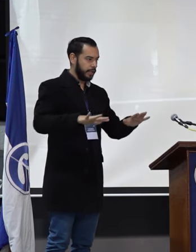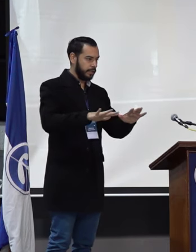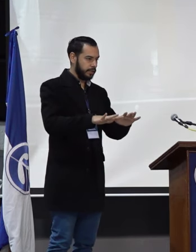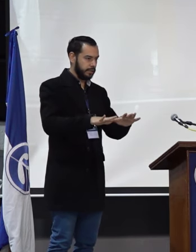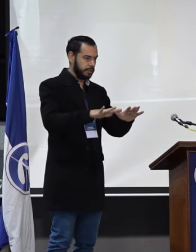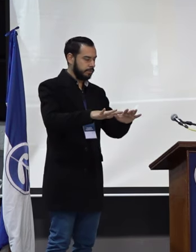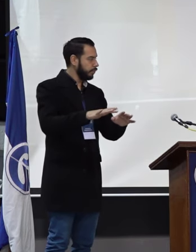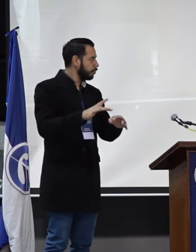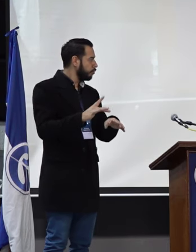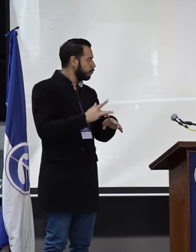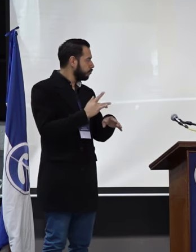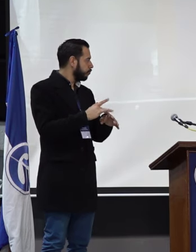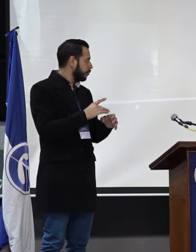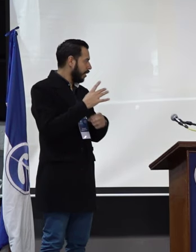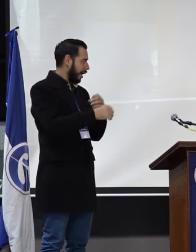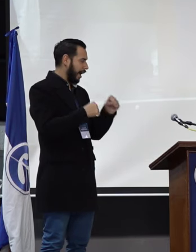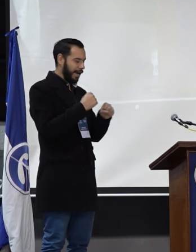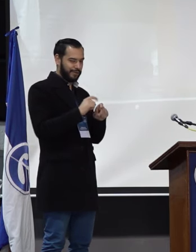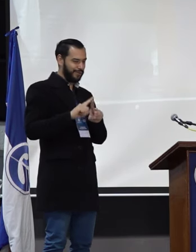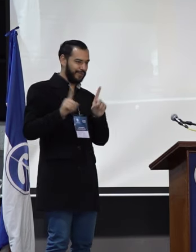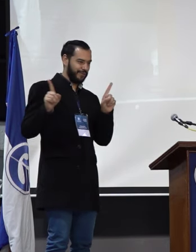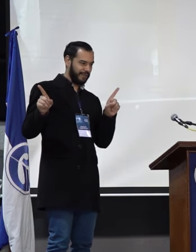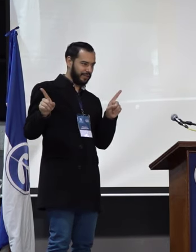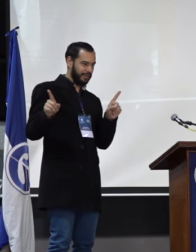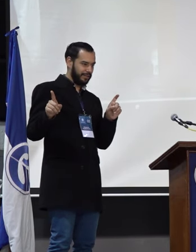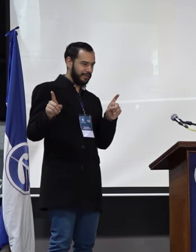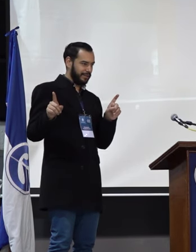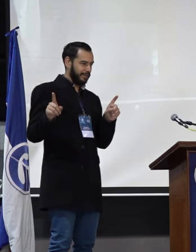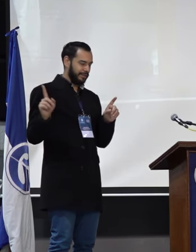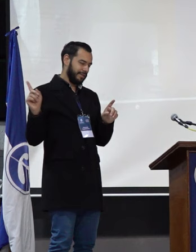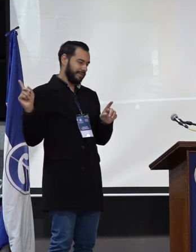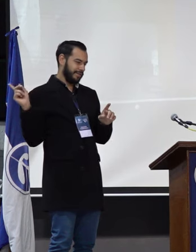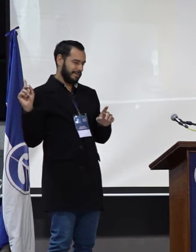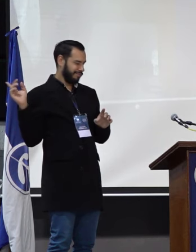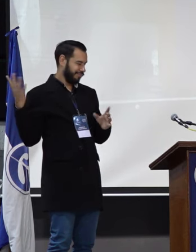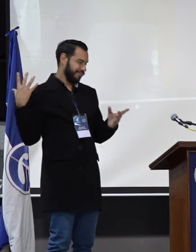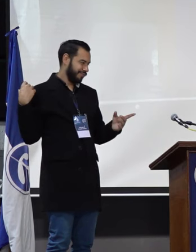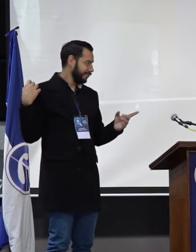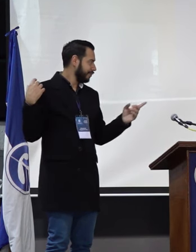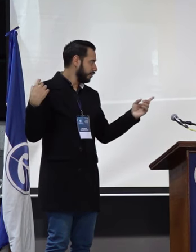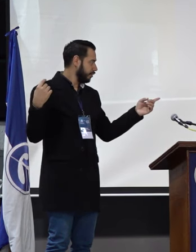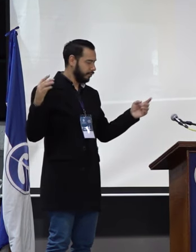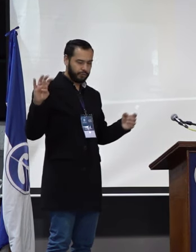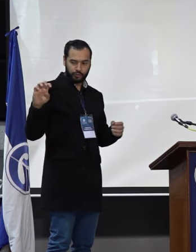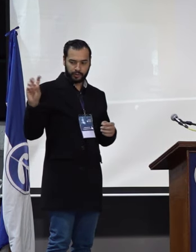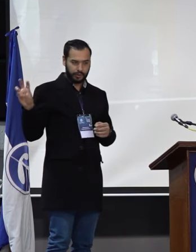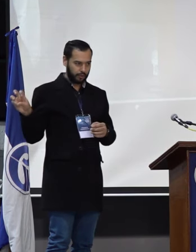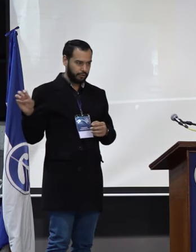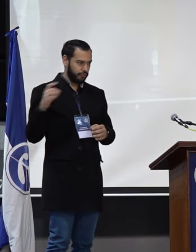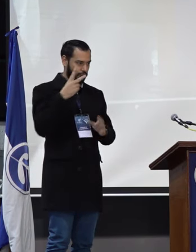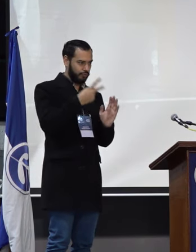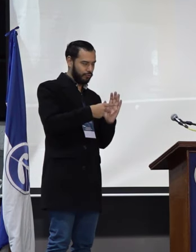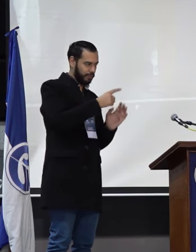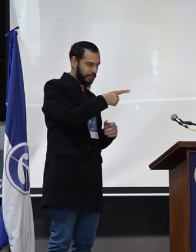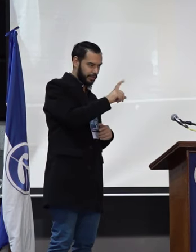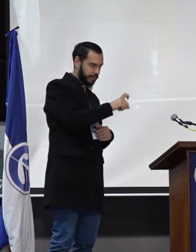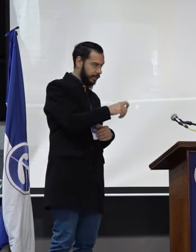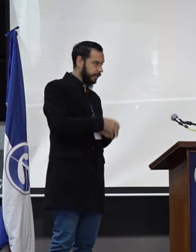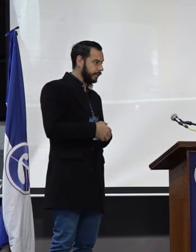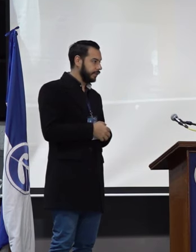generaciones distintas, de egresados de la Universidad Pedagógica del 98 del 2016.